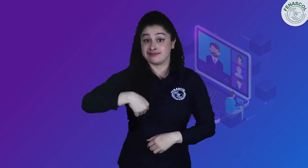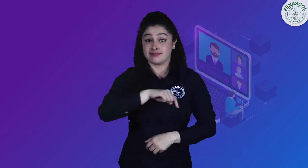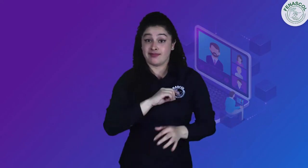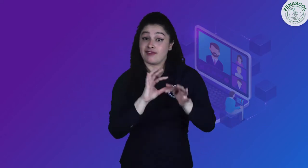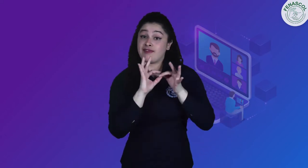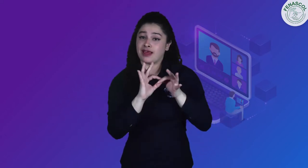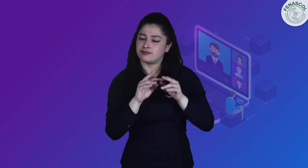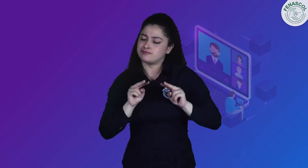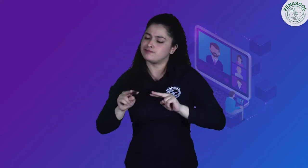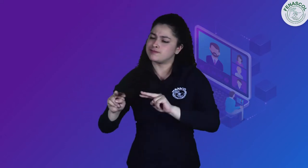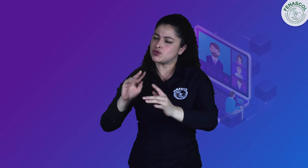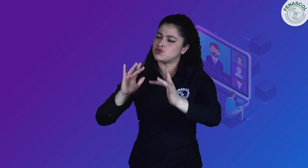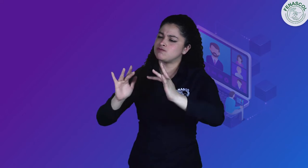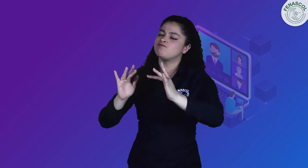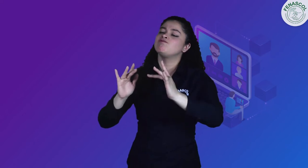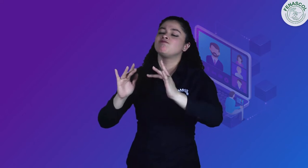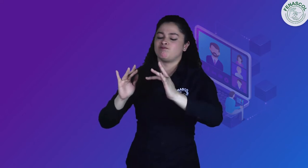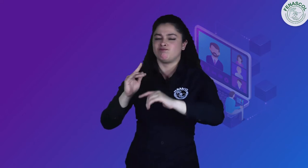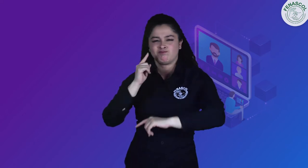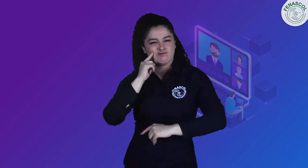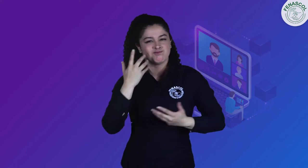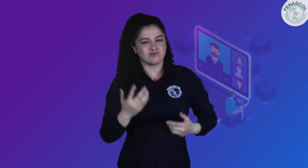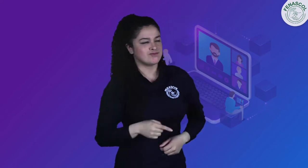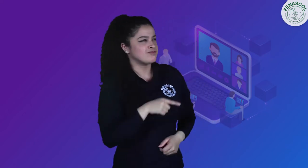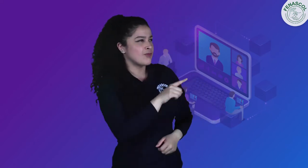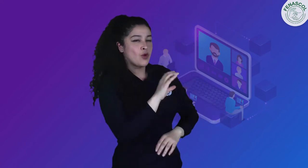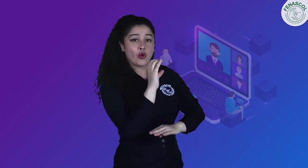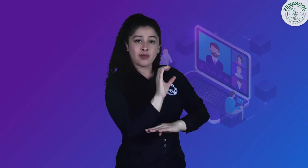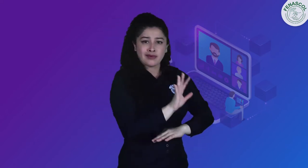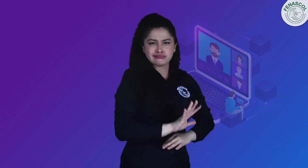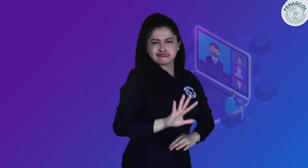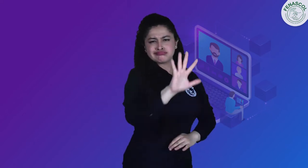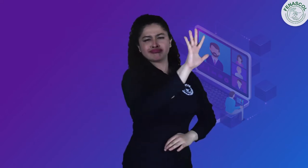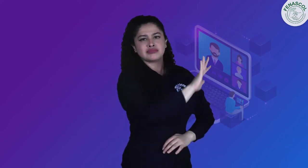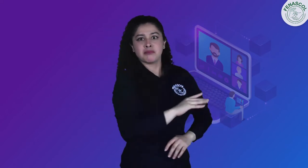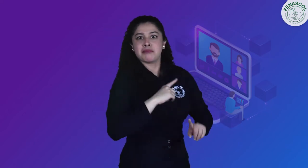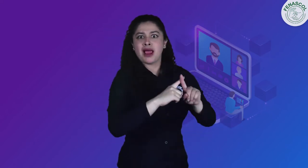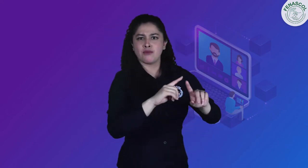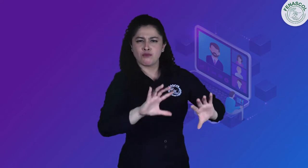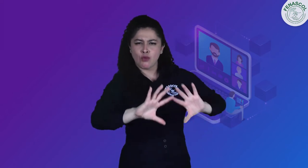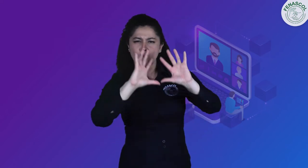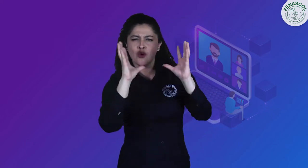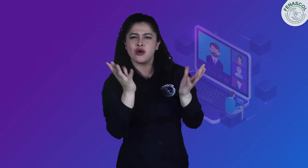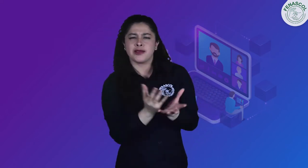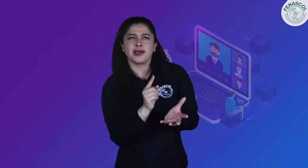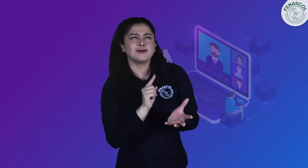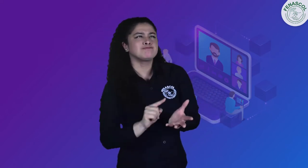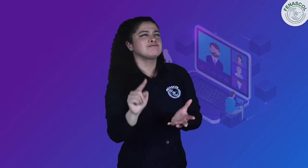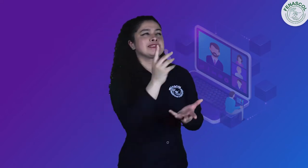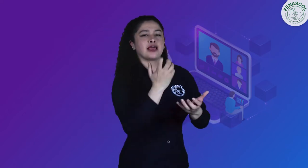Desde Fenas Call nos hemos propuesto destacar y dar a conocer el Centro de Relevo en diferentes espacios en Colombia y el mundo,